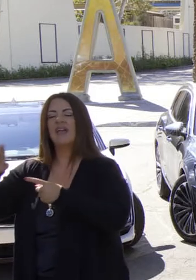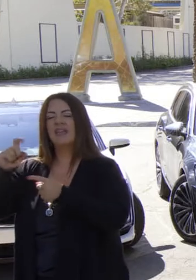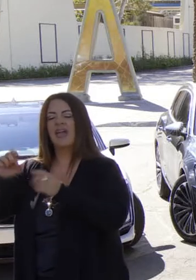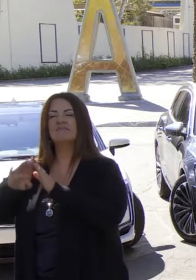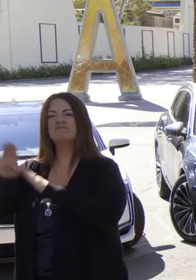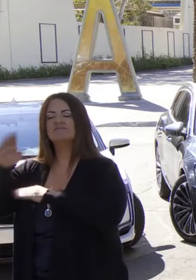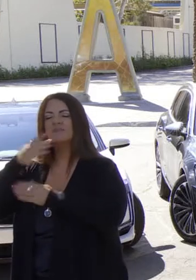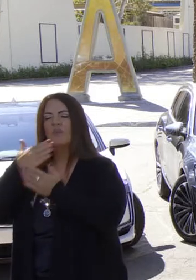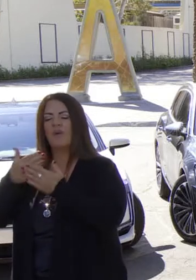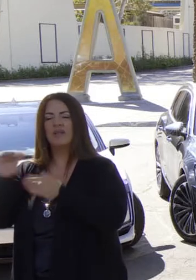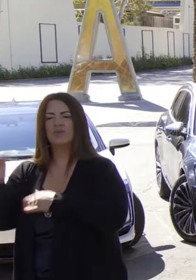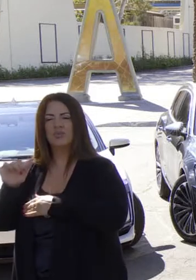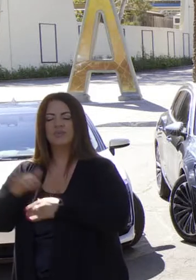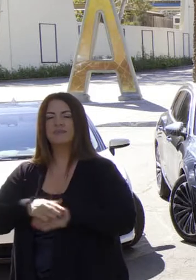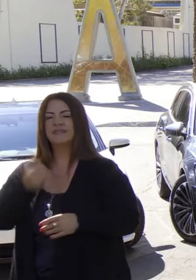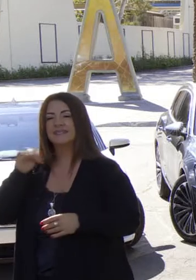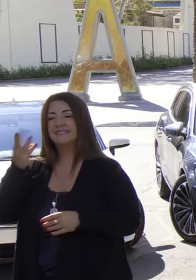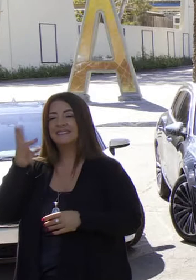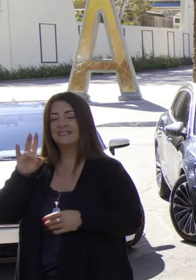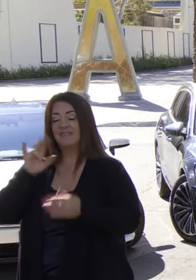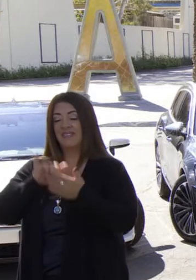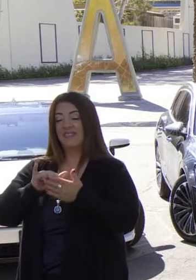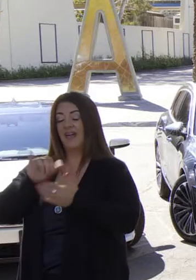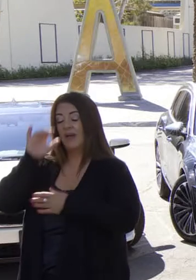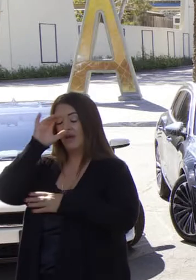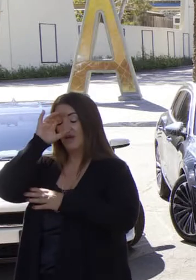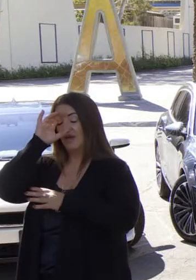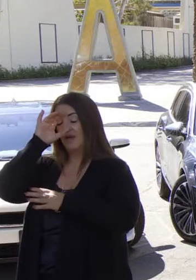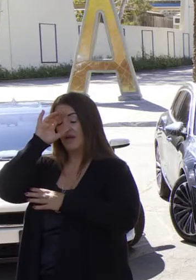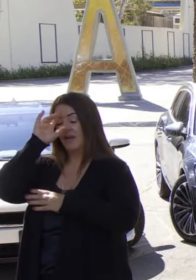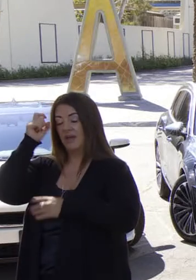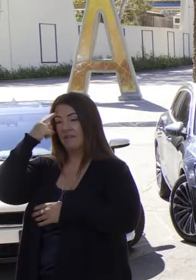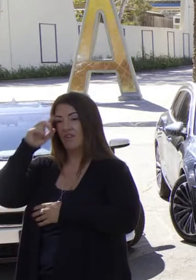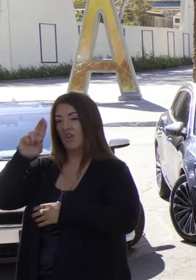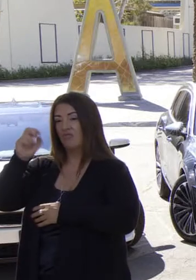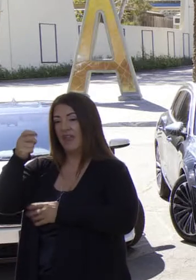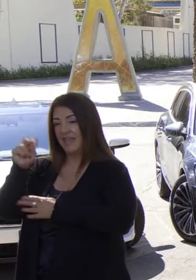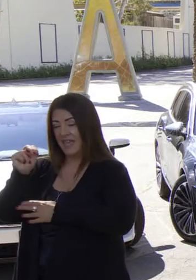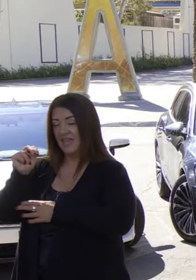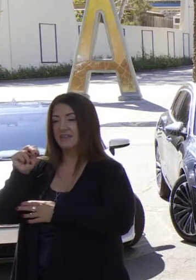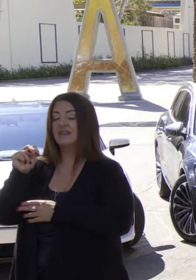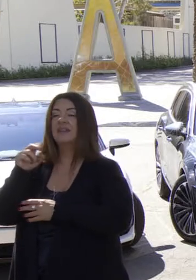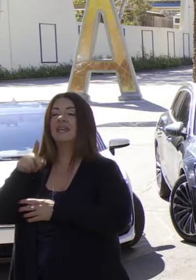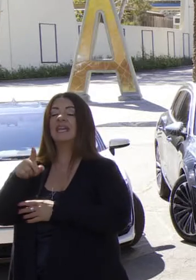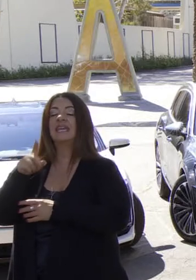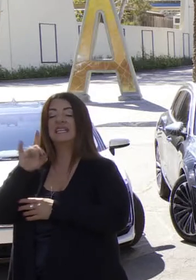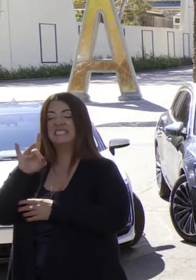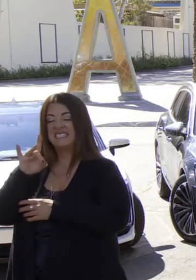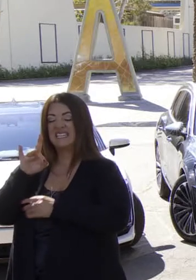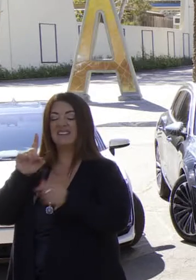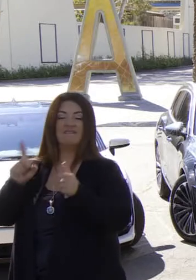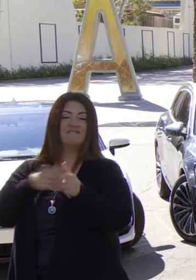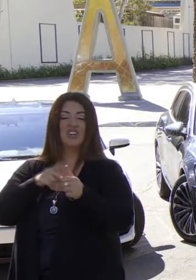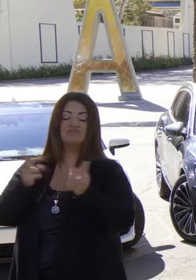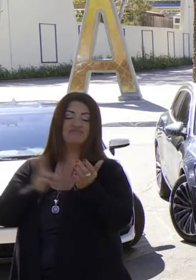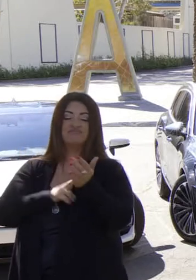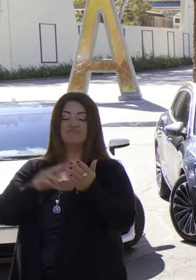Reagan en 1967 y el trabajo que se hizo en sociedad con el presidente republicano Richard Nixon.